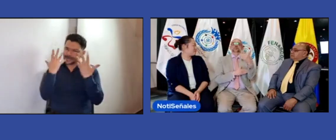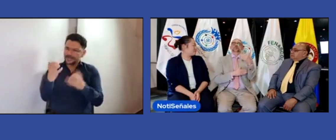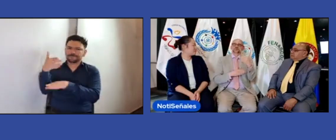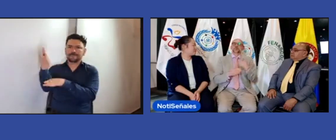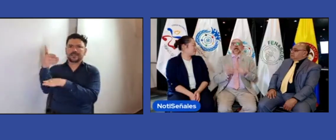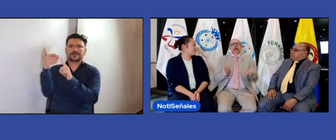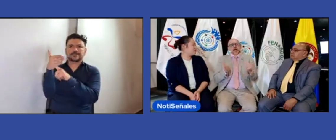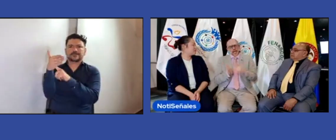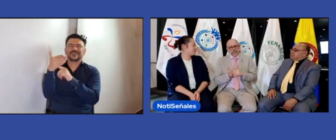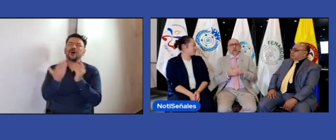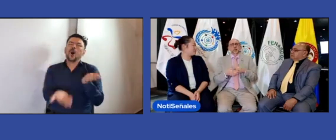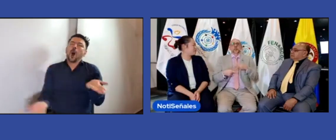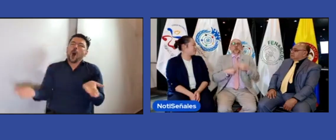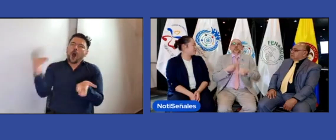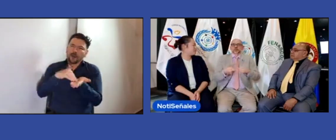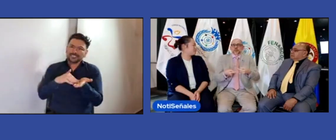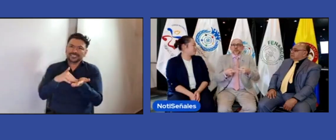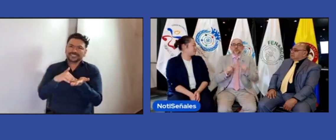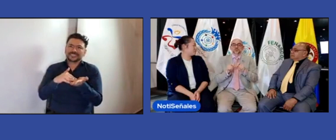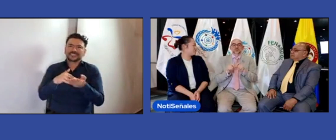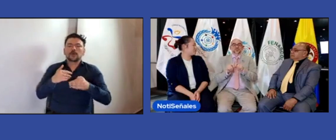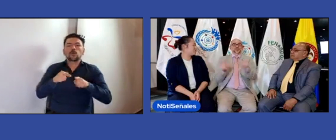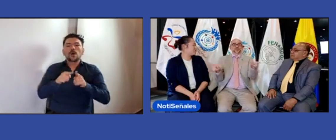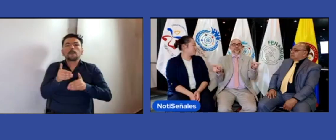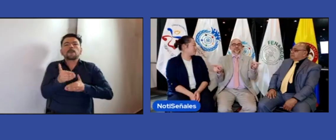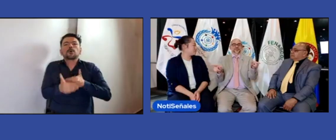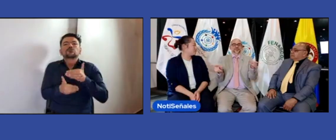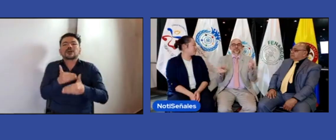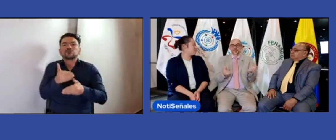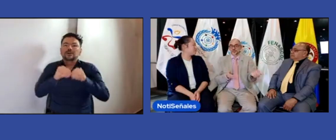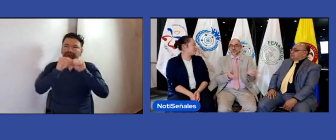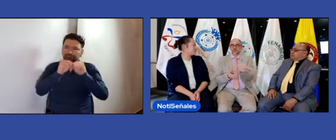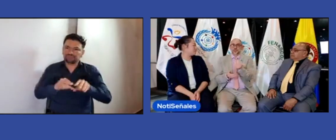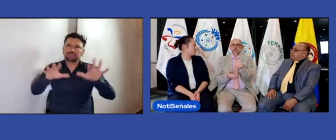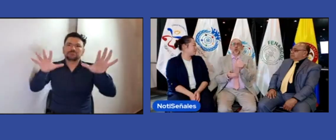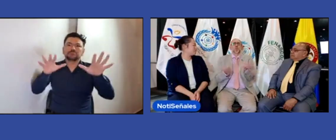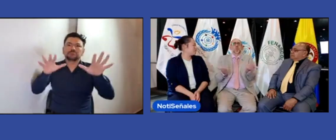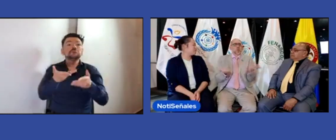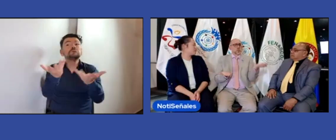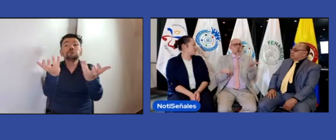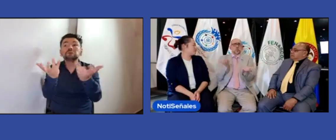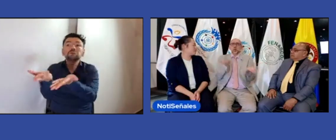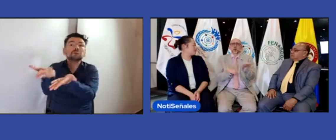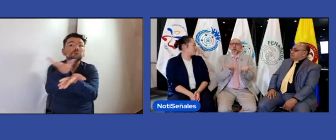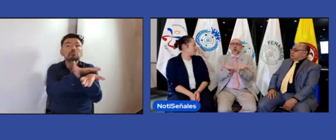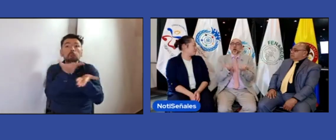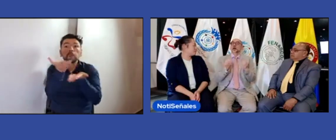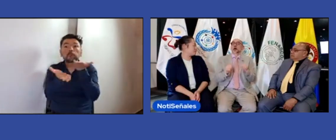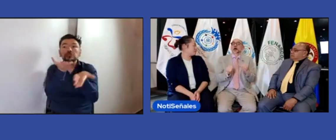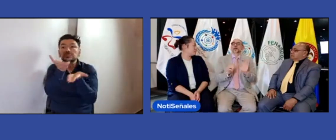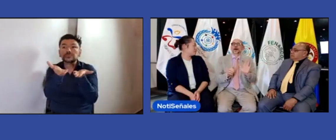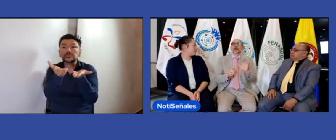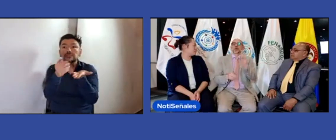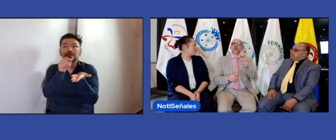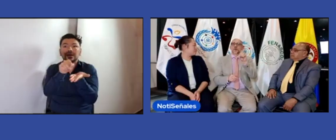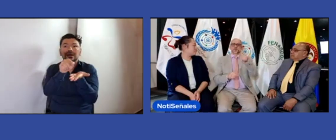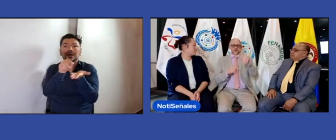situación sino que si hay grupos o si hay movimientos significativos que quieran tener una